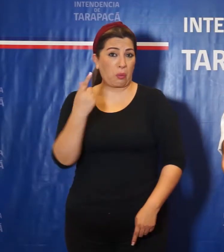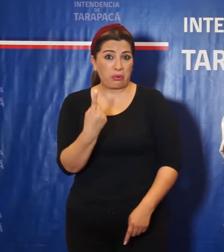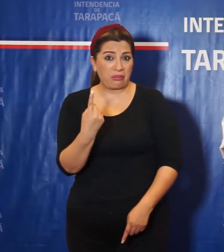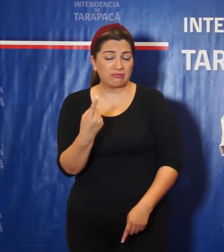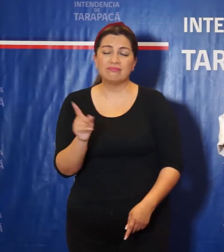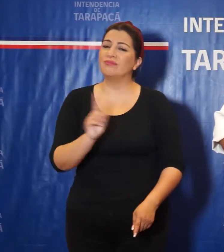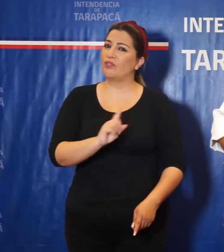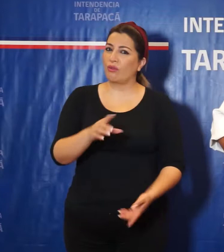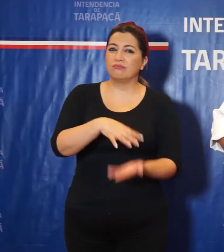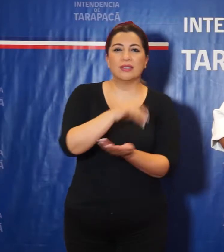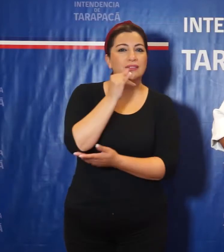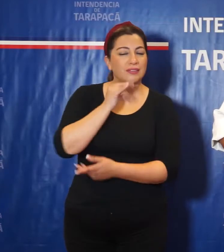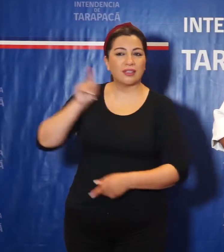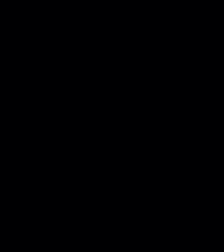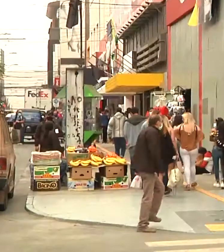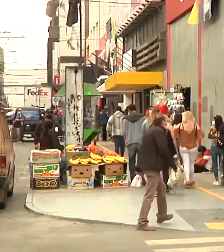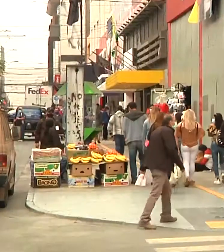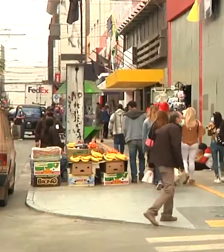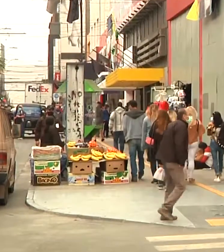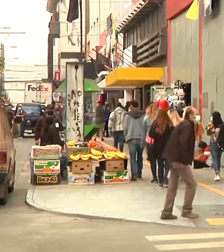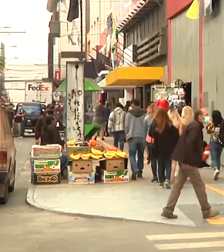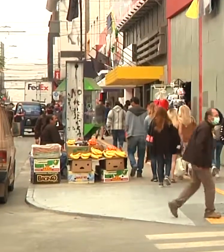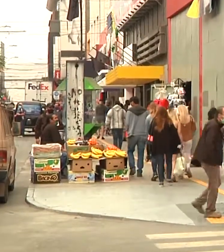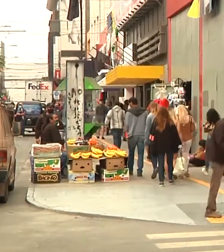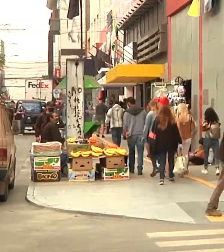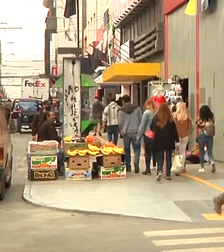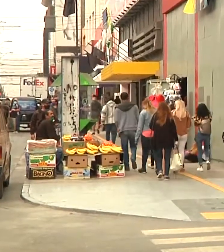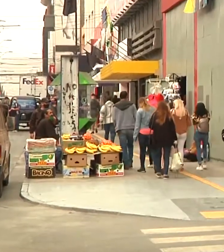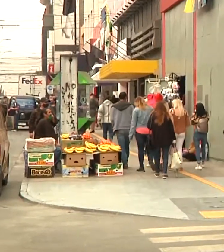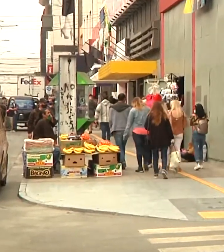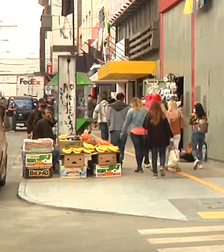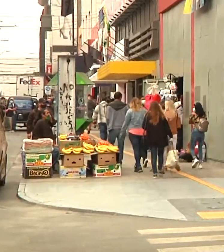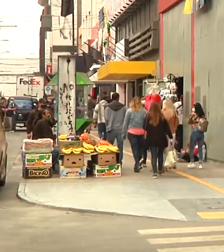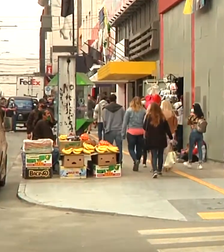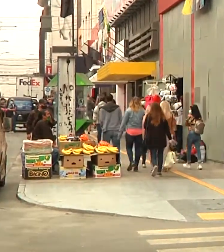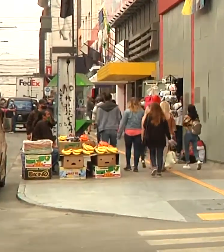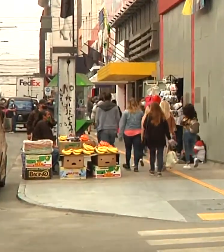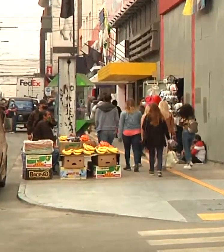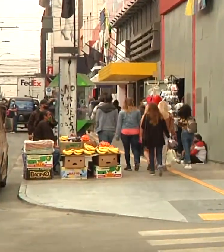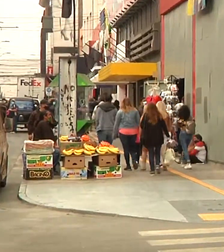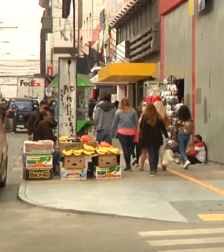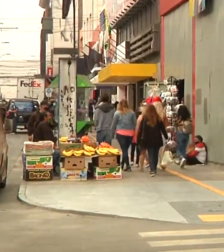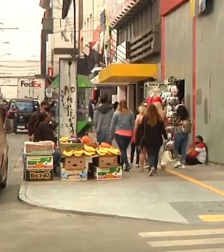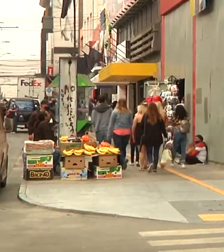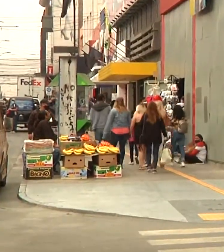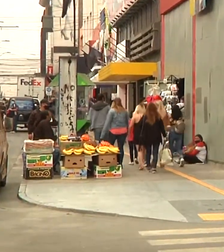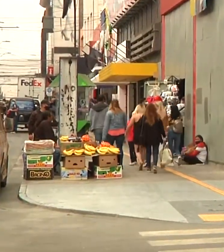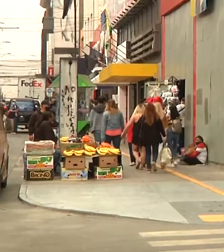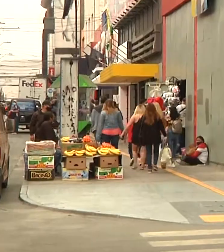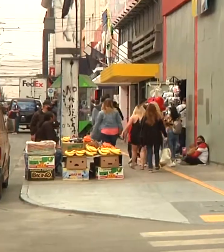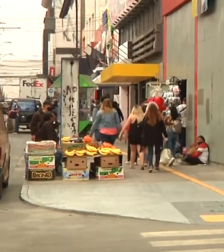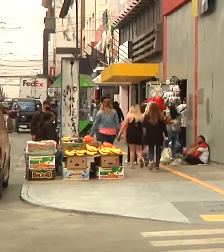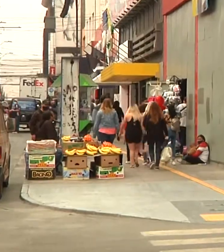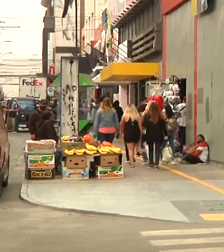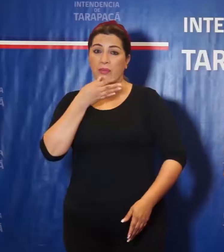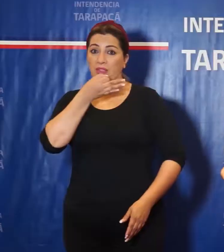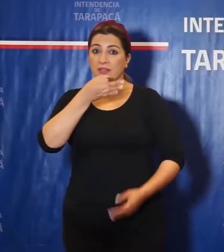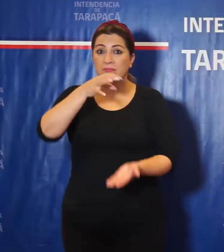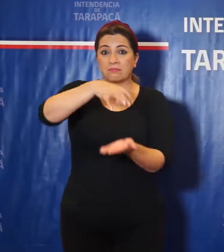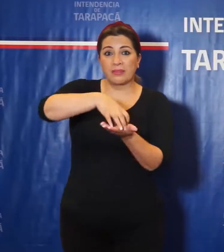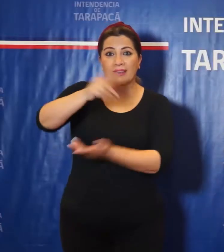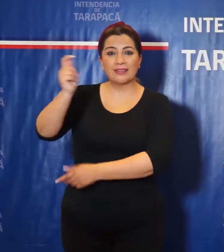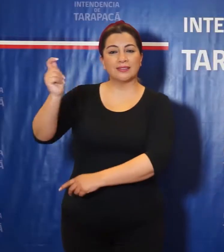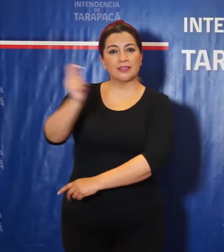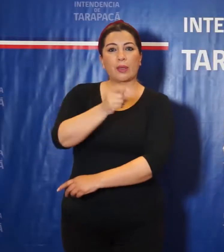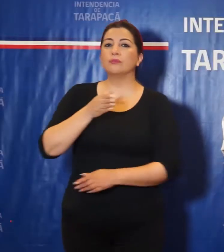lo que es el paso en el que nos encontramos. Y aclaró en qué fases se encuentran las distintas comunas de la región. La región de